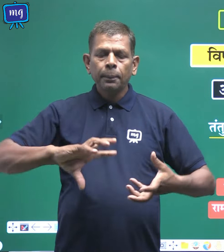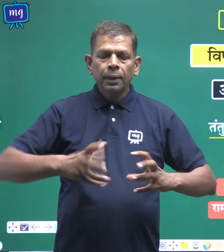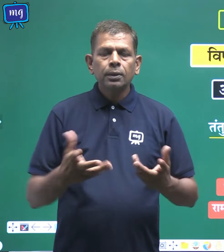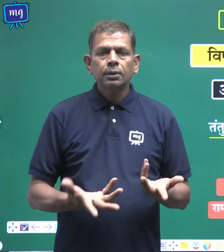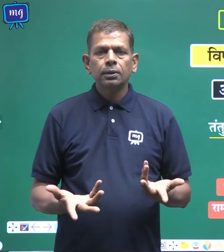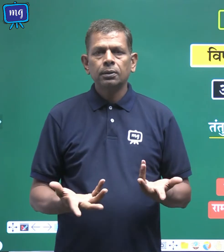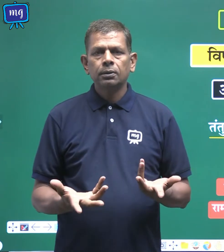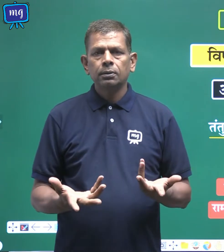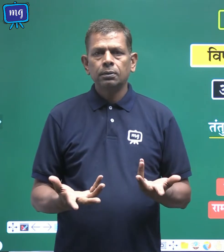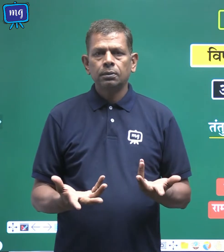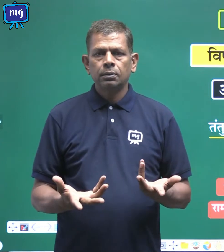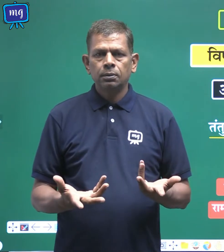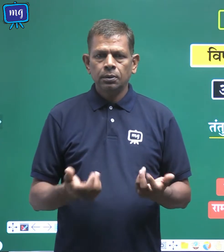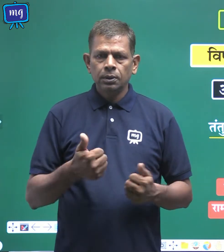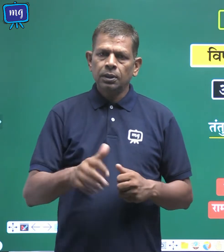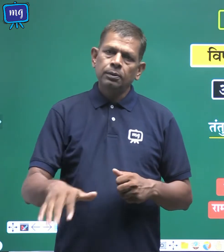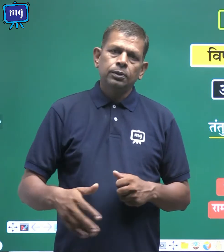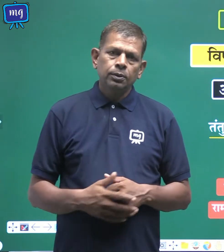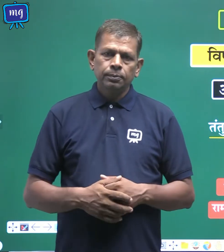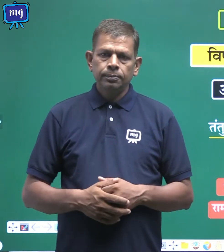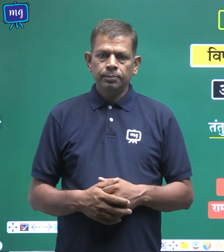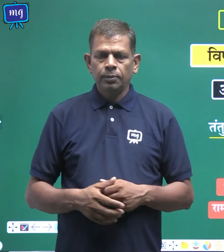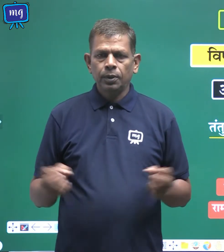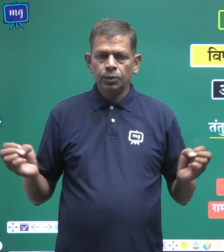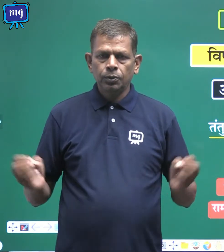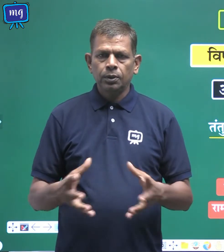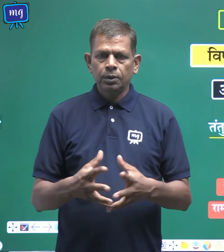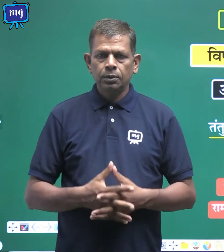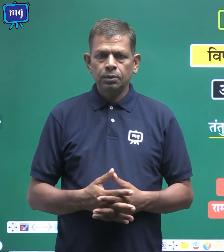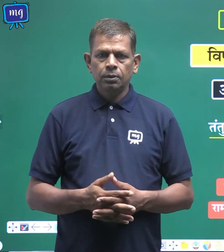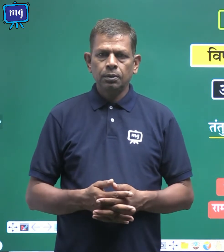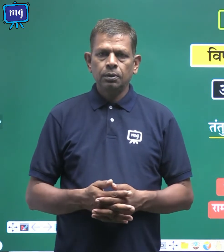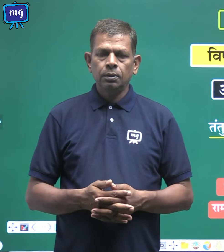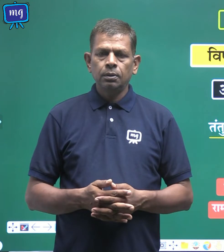हैं ठीक है बच्चो शुरू करते हैं